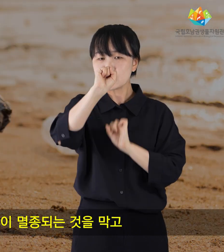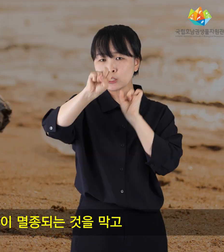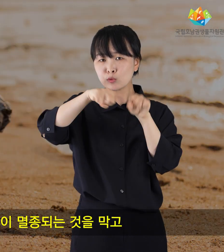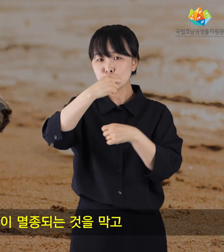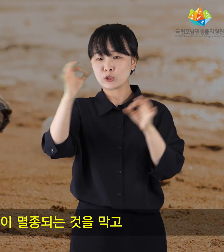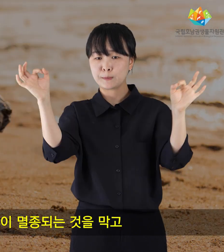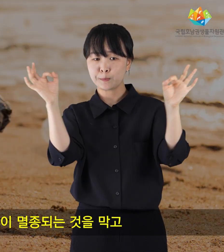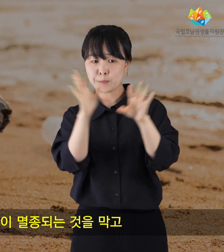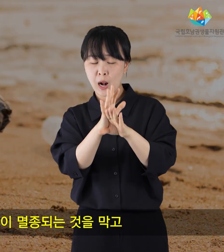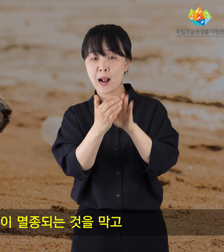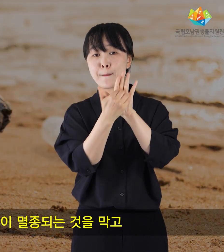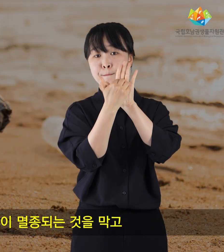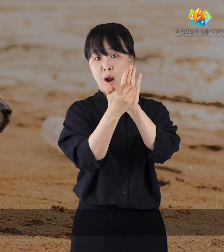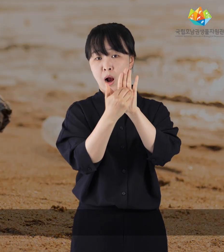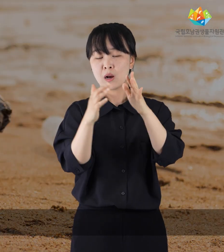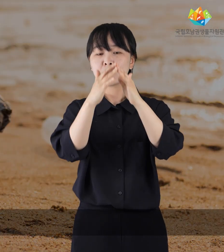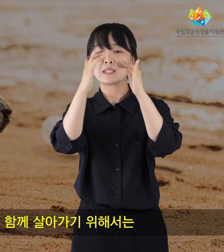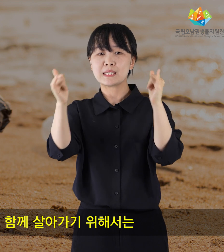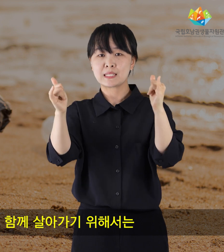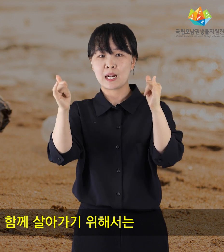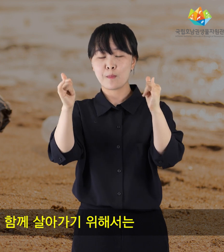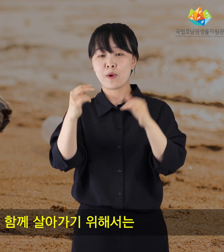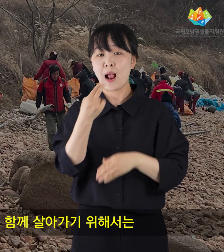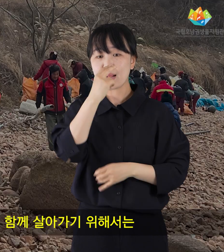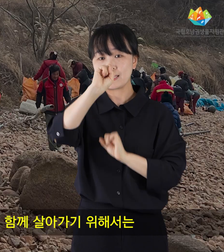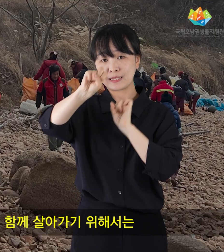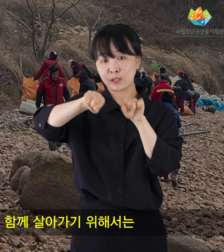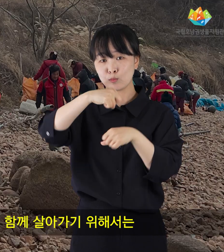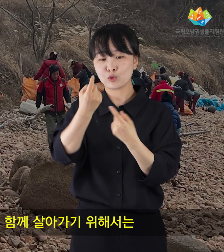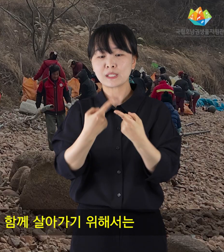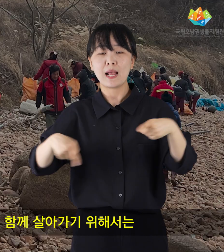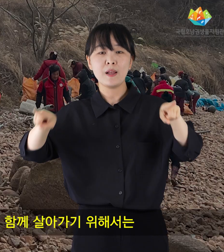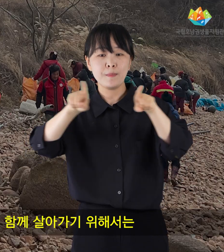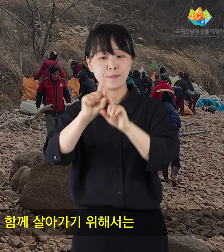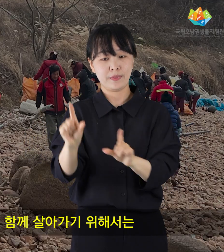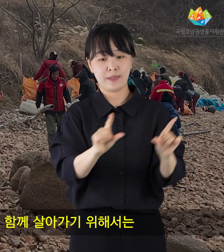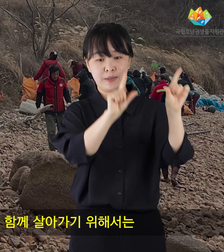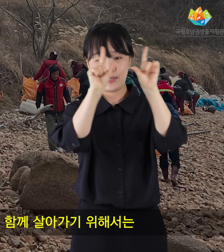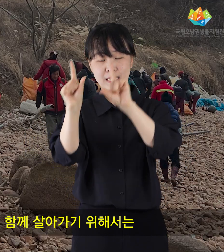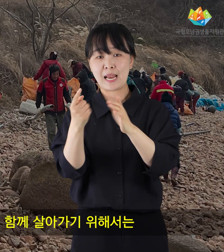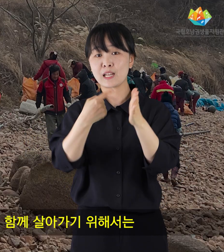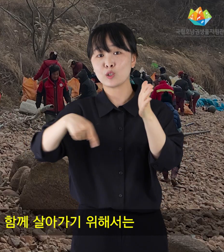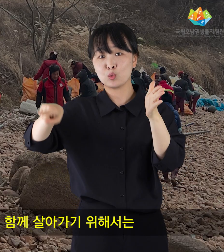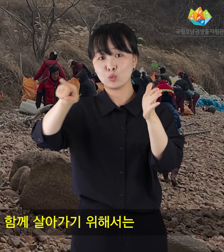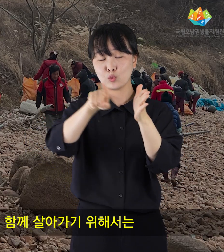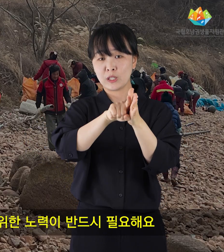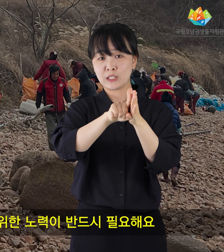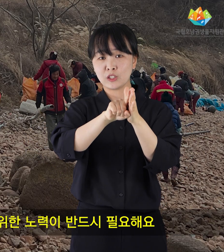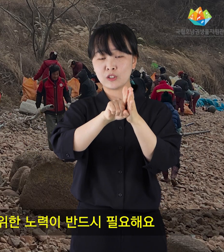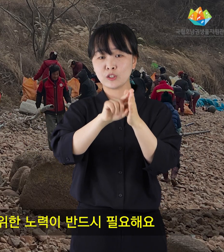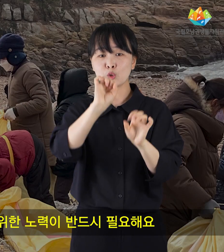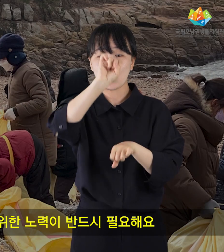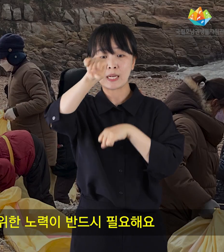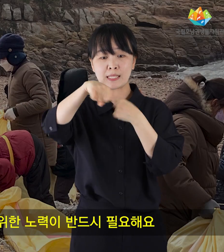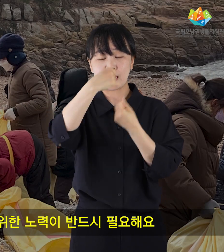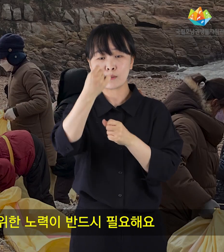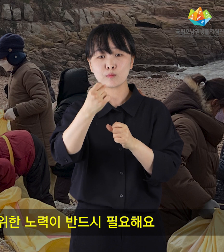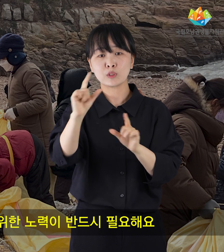멸종되는 것을 막고 인간과 생물들이 함께 살아가기 위해서는 서식지를 보존하기